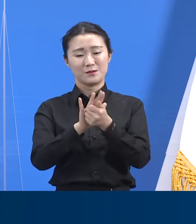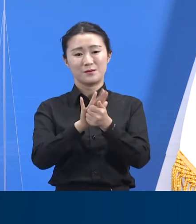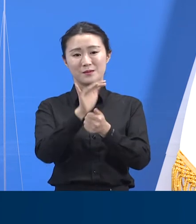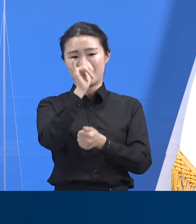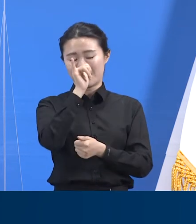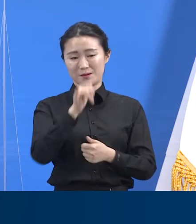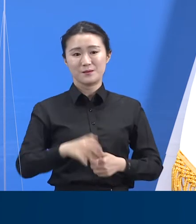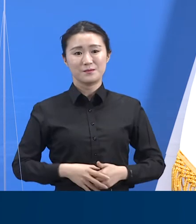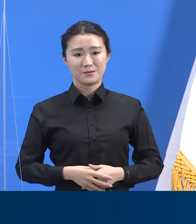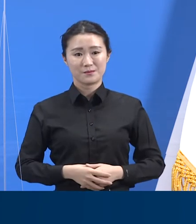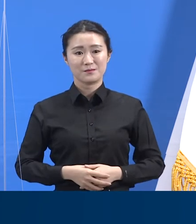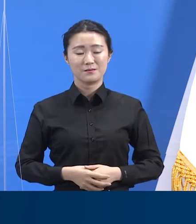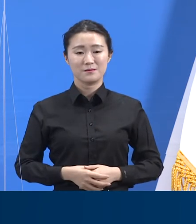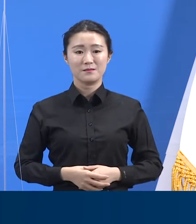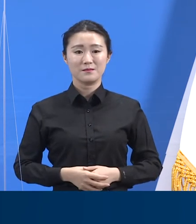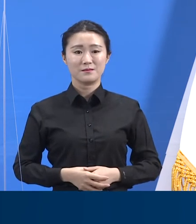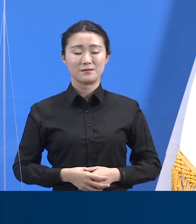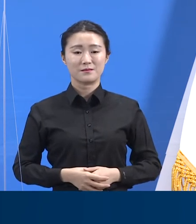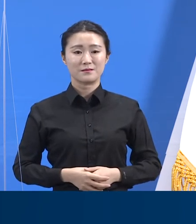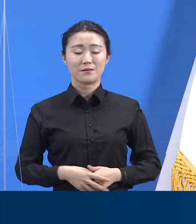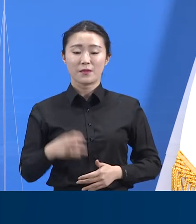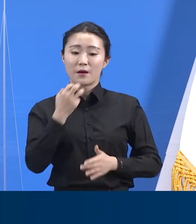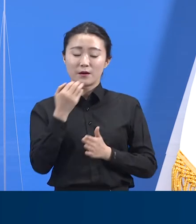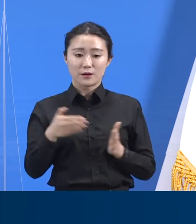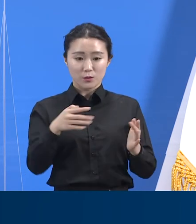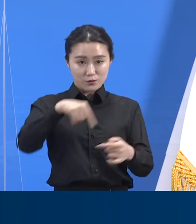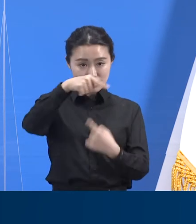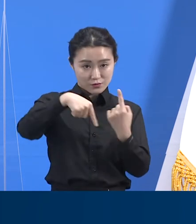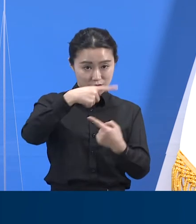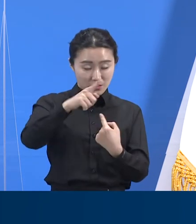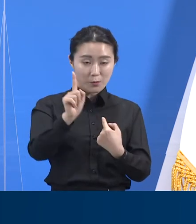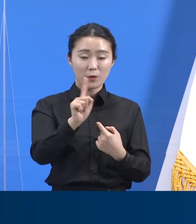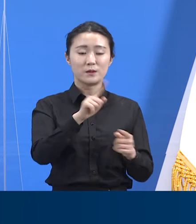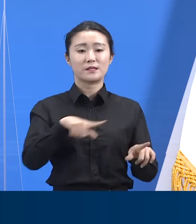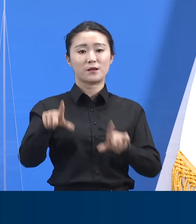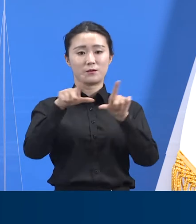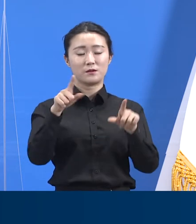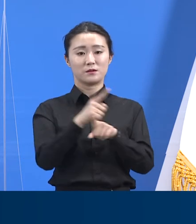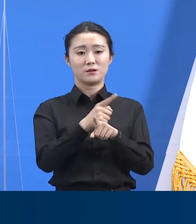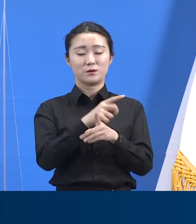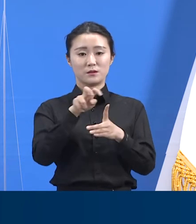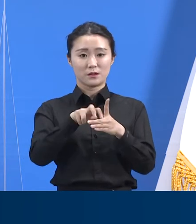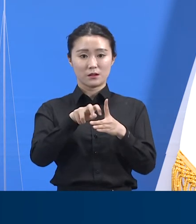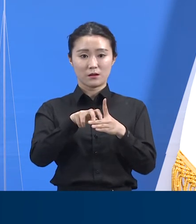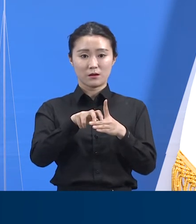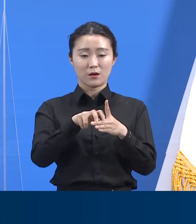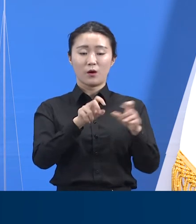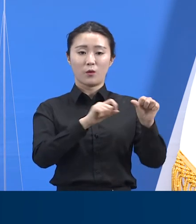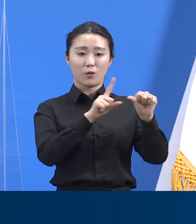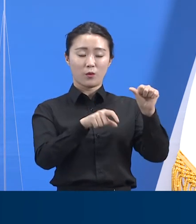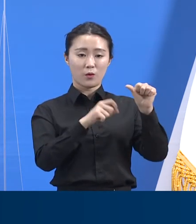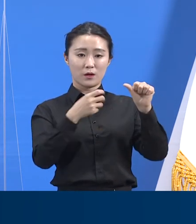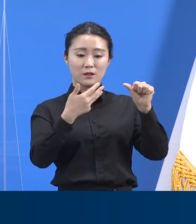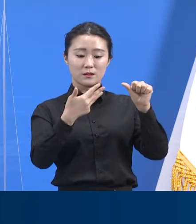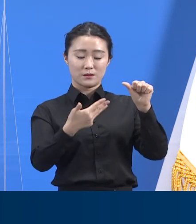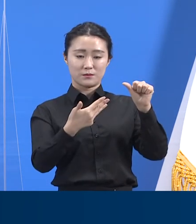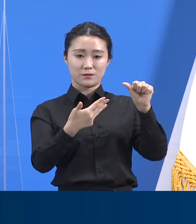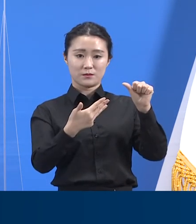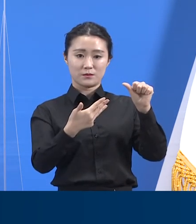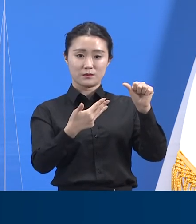도가 운영하는 총 8개의 일반 생활치료센터에는 5월 19일 18시 기준